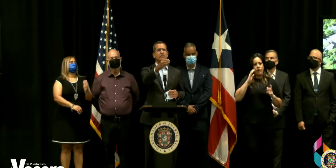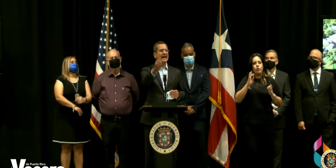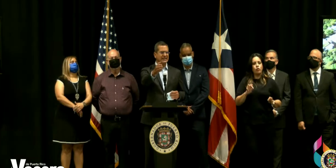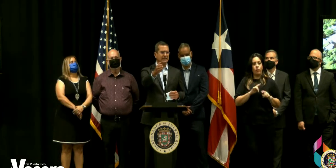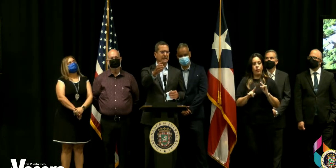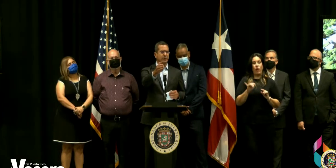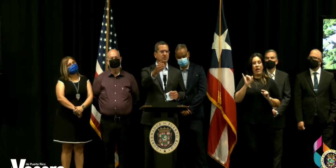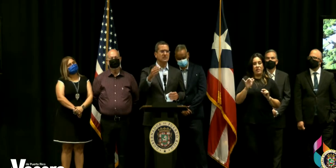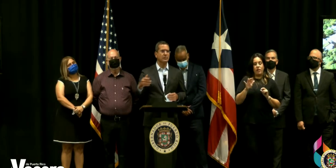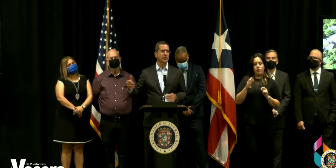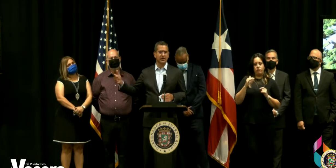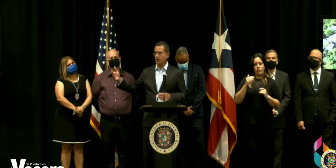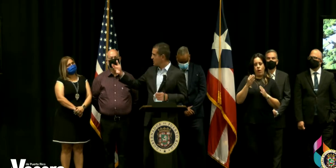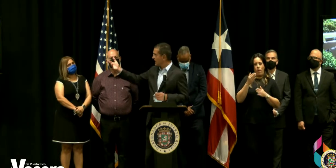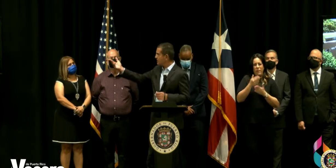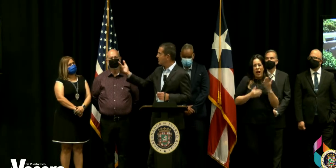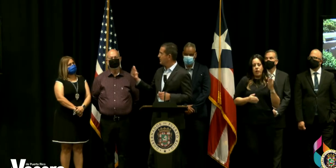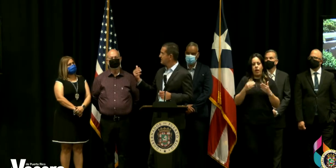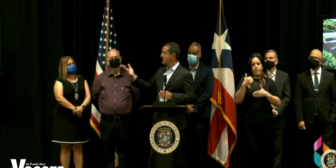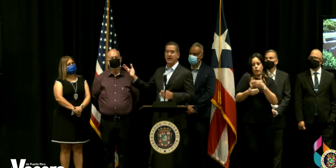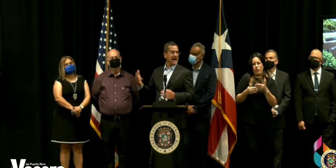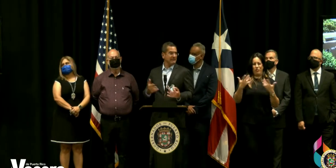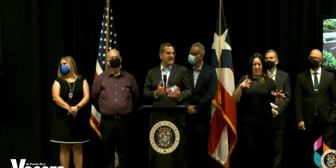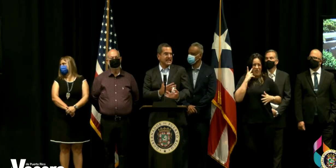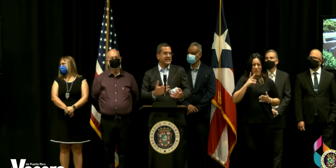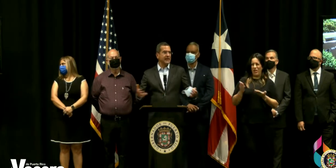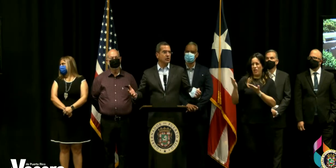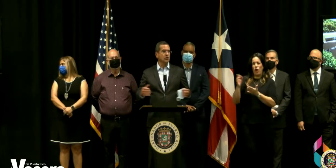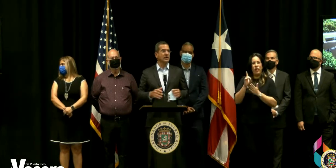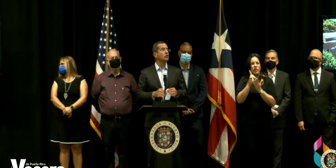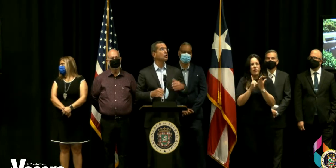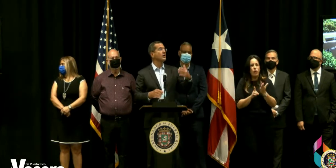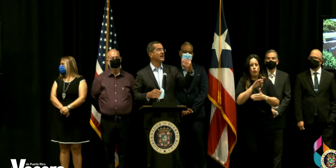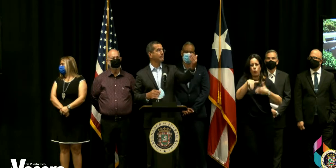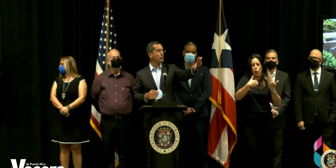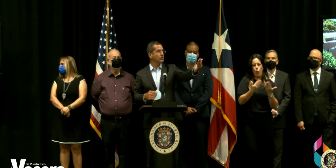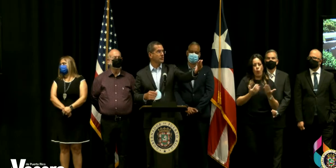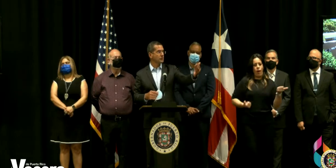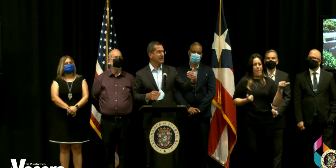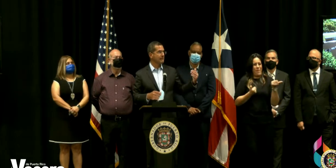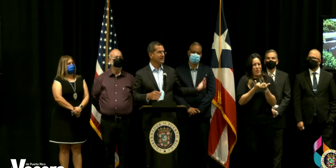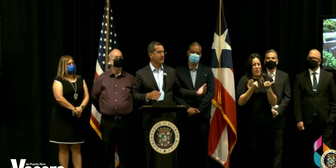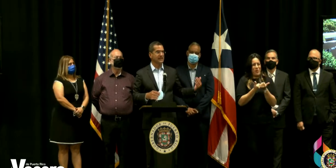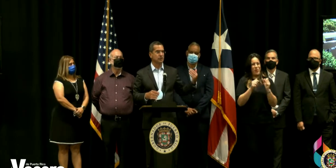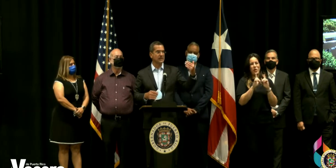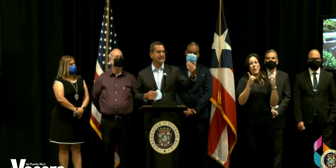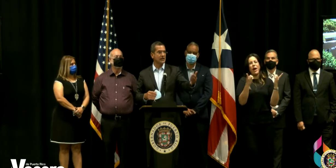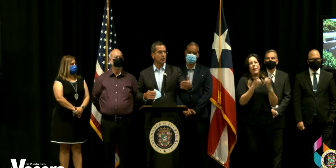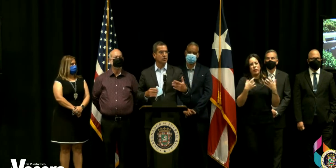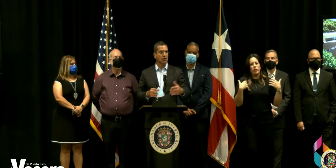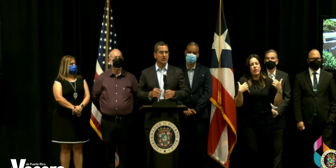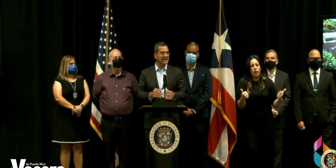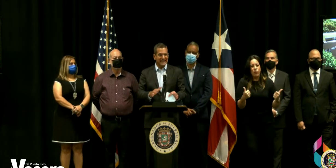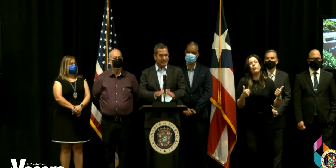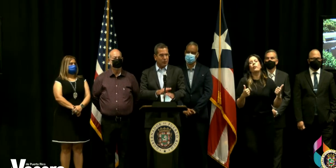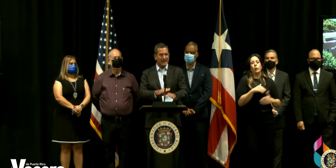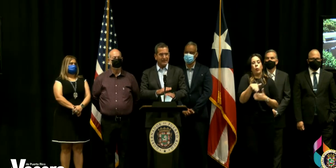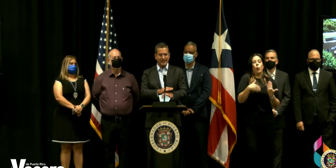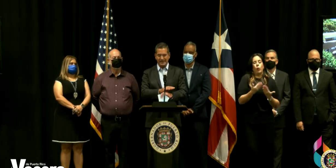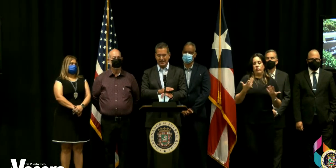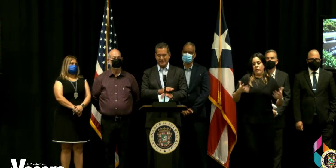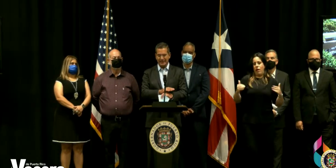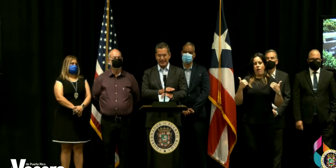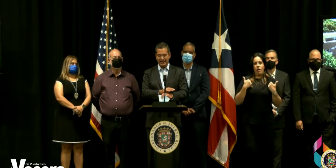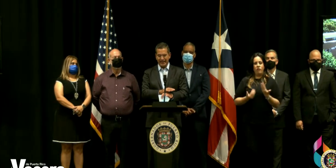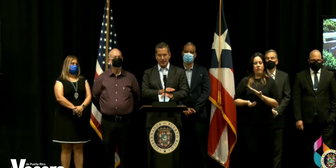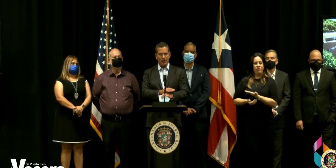fue parte del proceso porque ellos ya como ven han diseñado todo esto con el apoyo del departamento de salud todo ya tenemos aquí